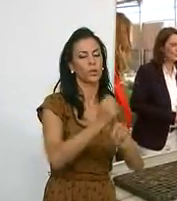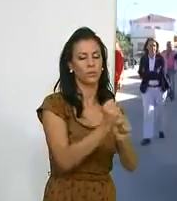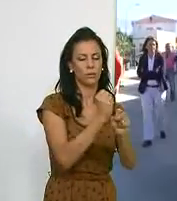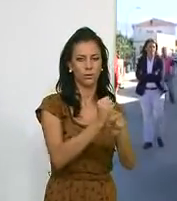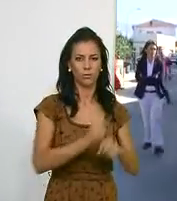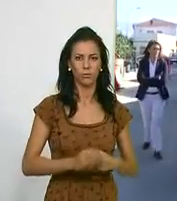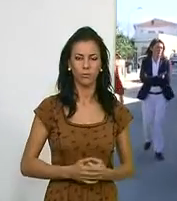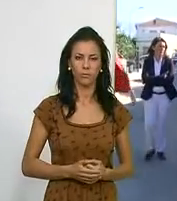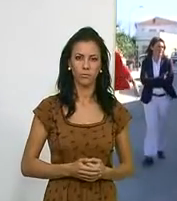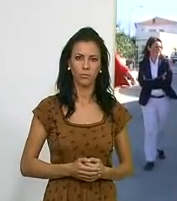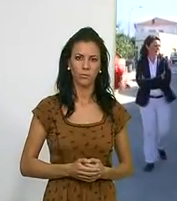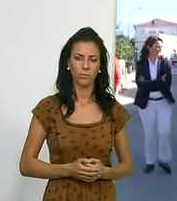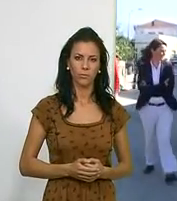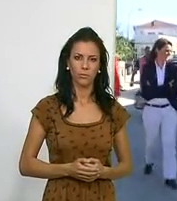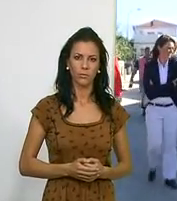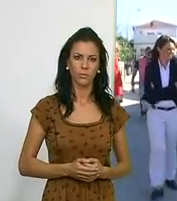laboral.